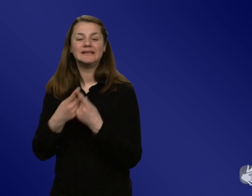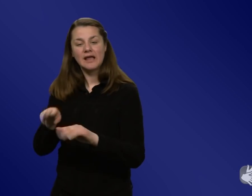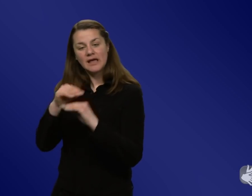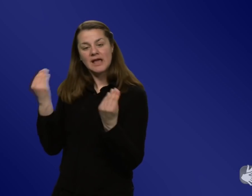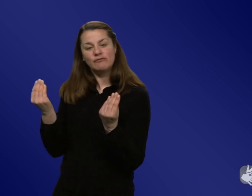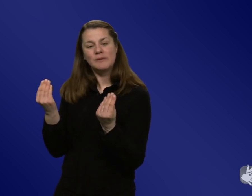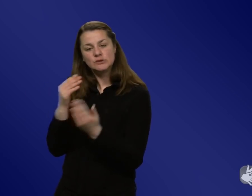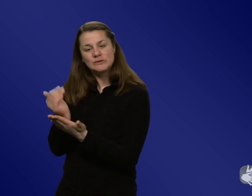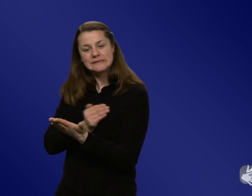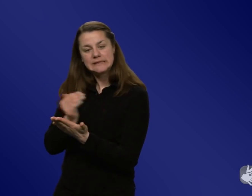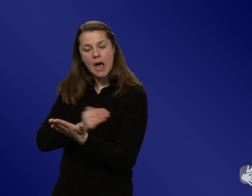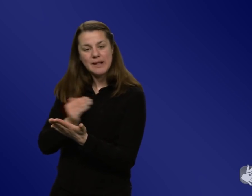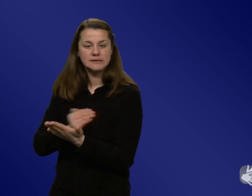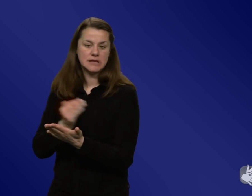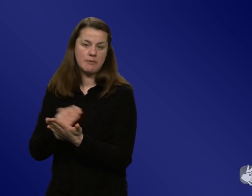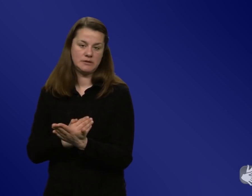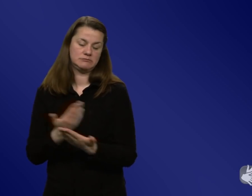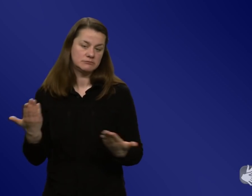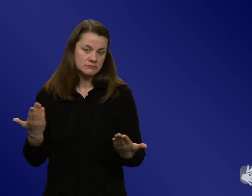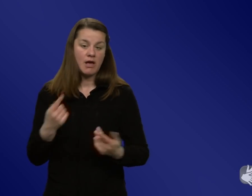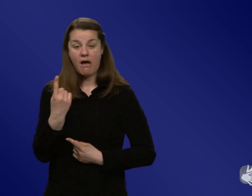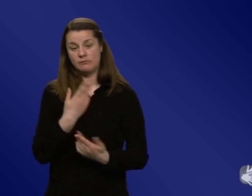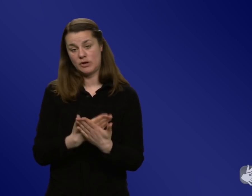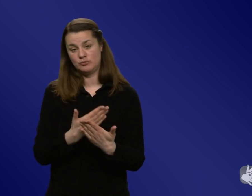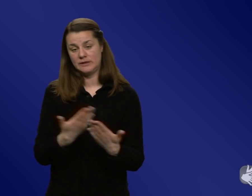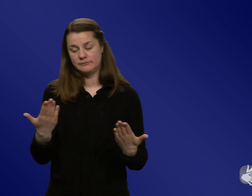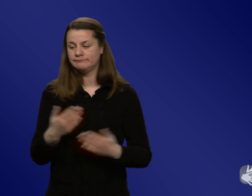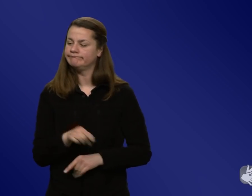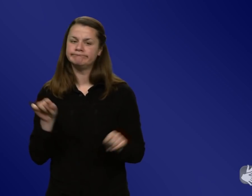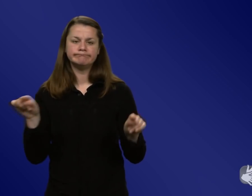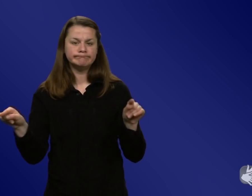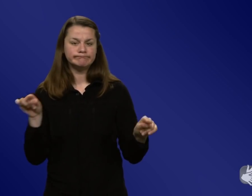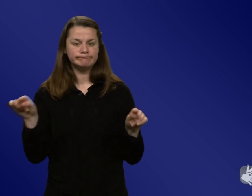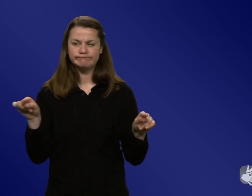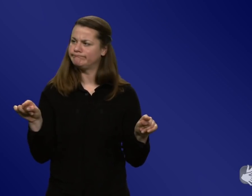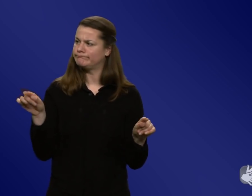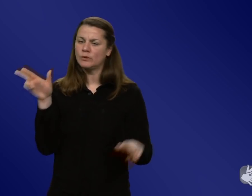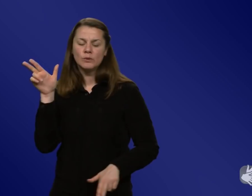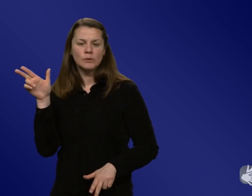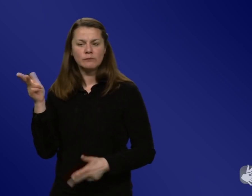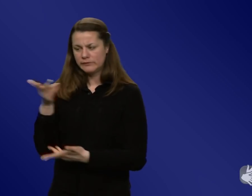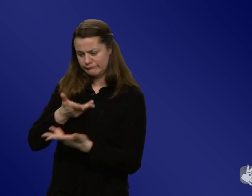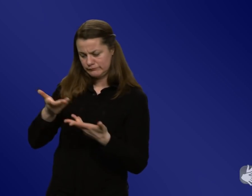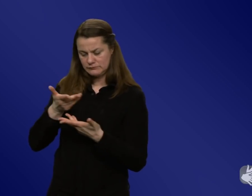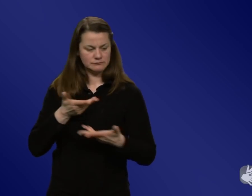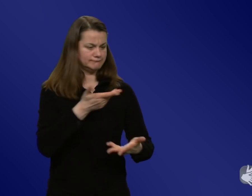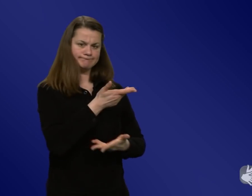Boosts, die angewendet werden können. Wenn man ihnen beiden so zuhört, dann hat man schon den Eindruck in der Psychologie, in der Sozialforschung, der